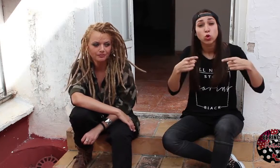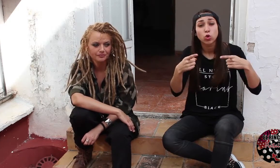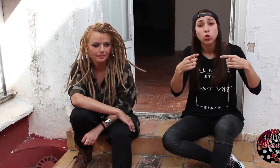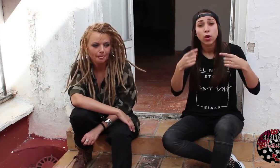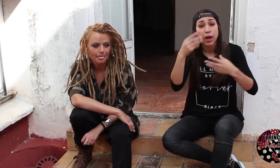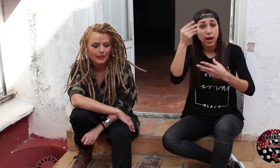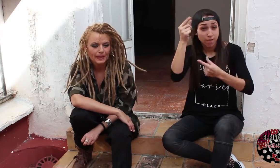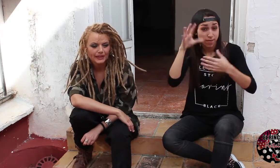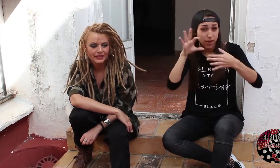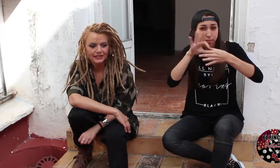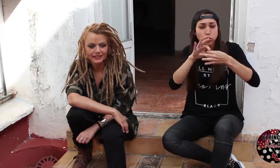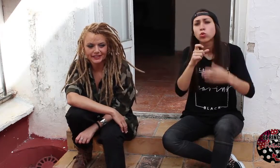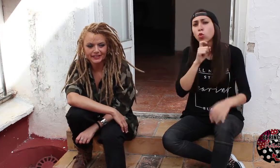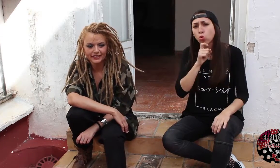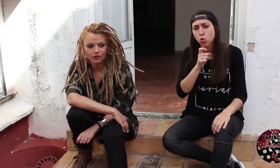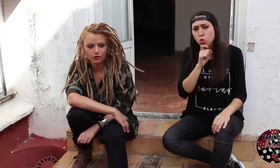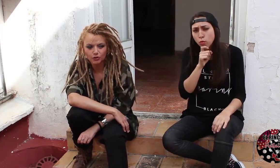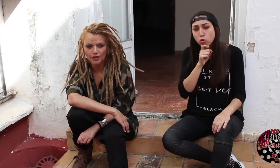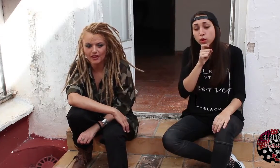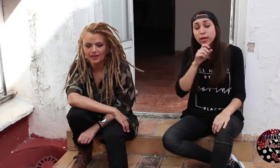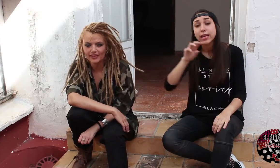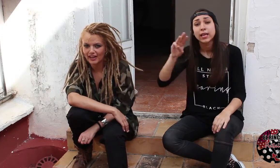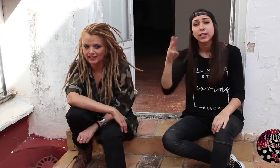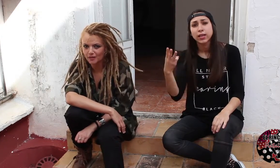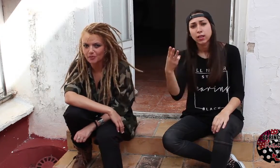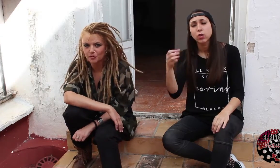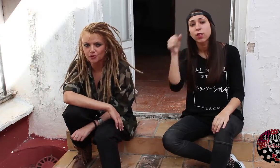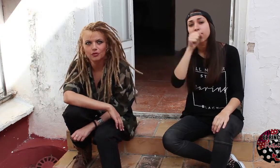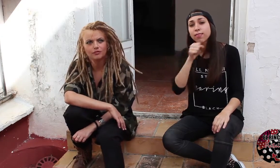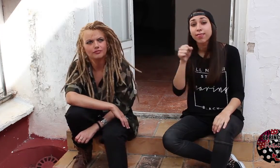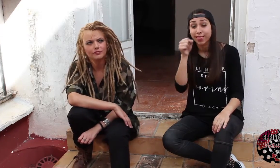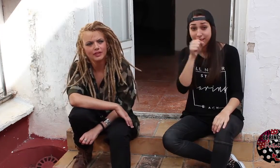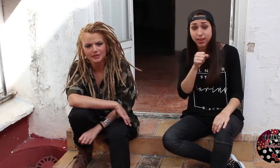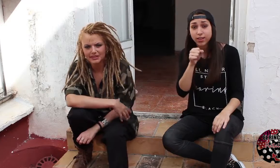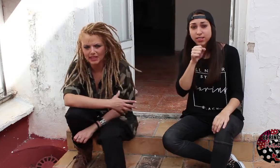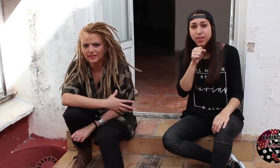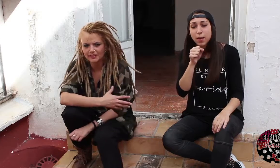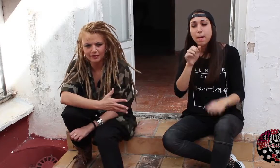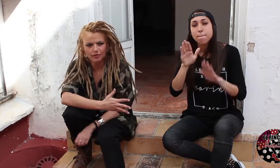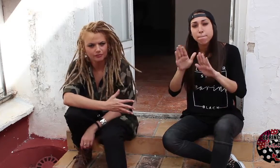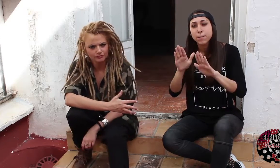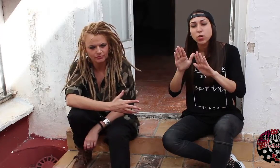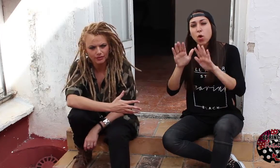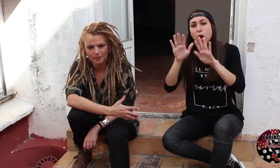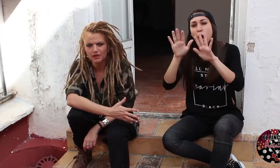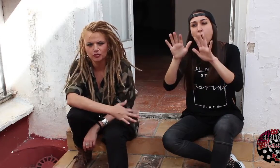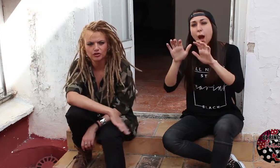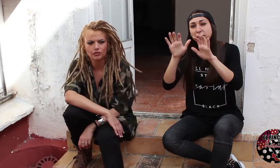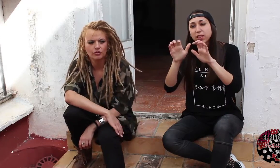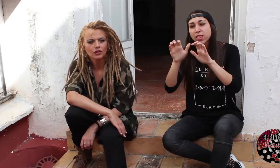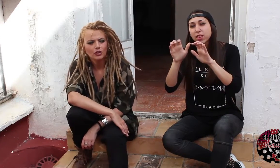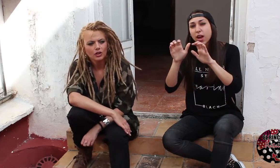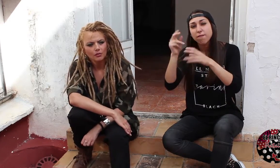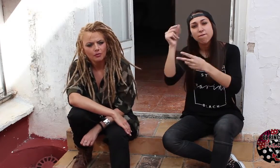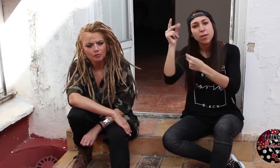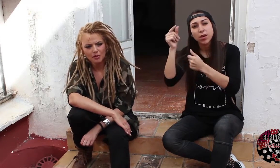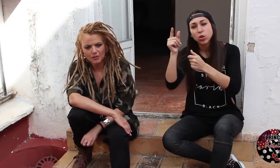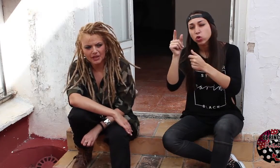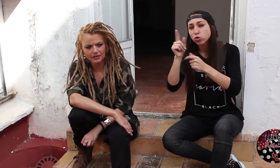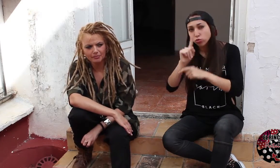flamenco y otro de cante pero no de aprendizaje de estilo flamenco sino